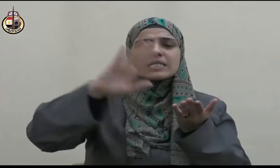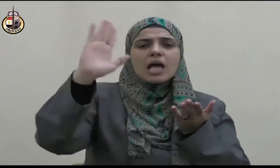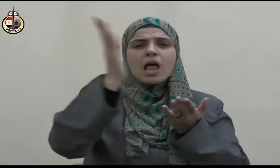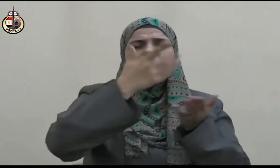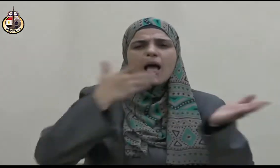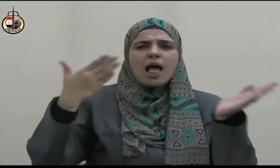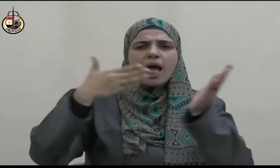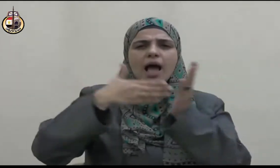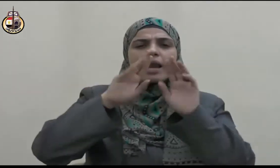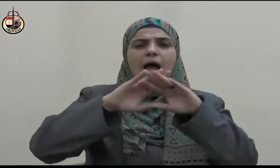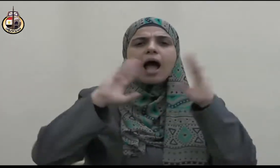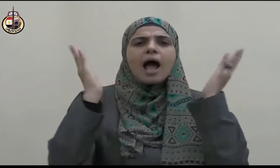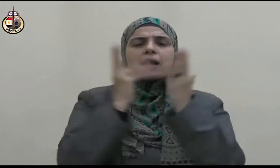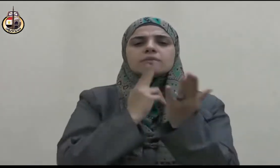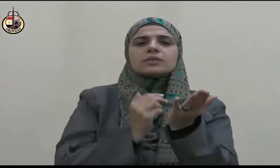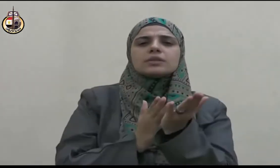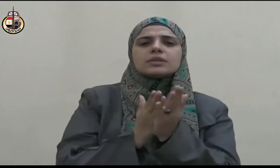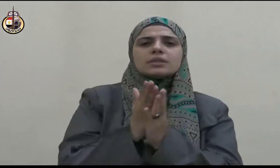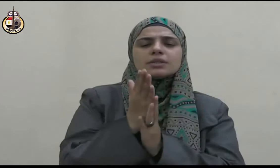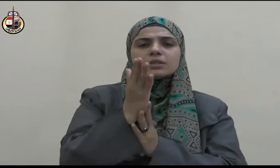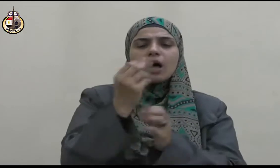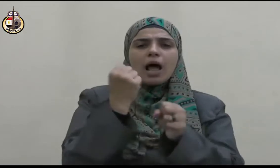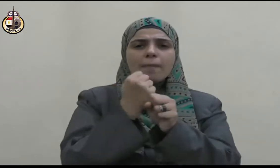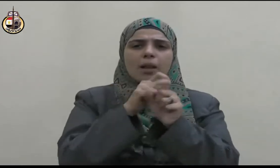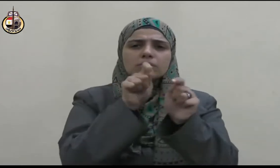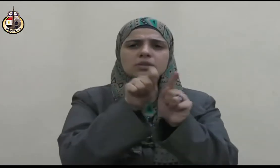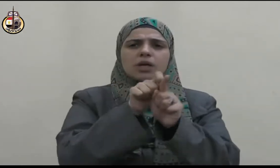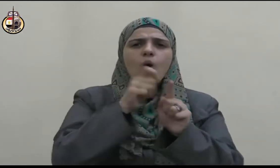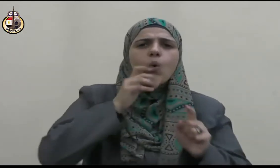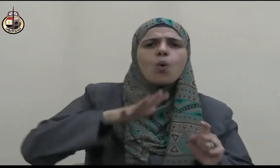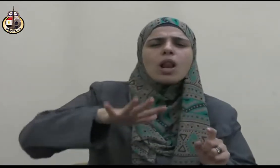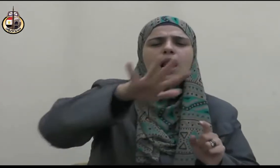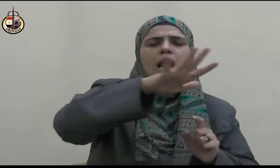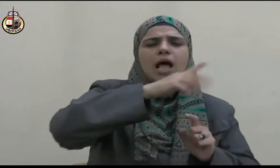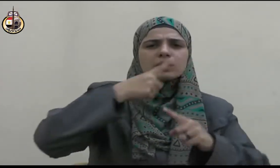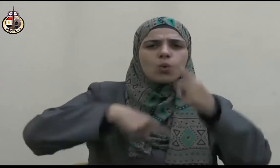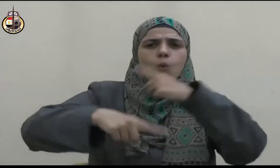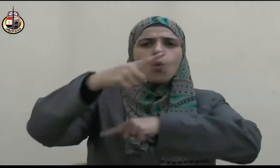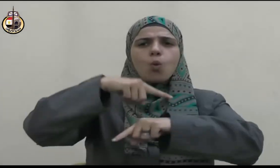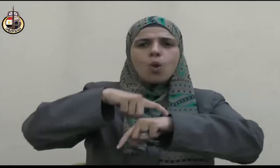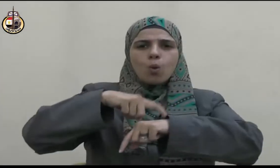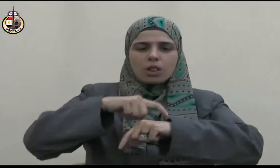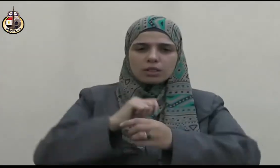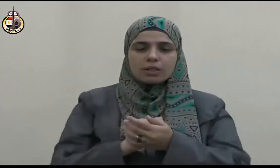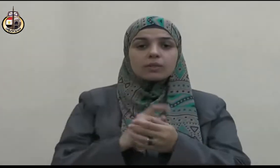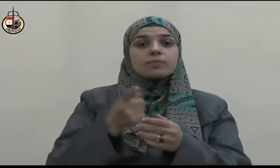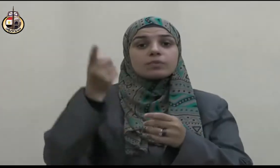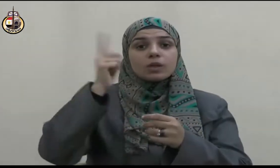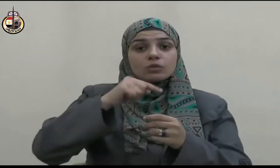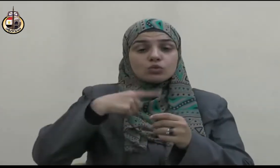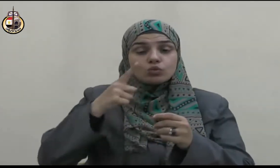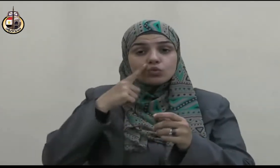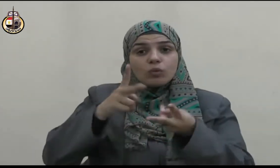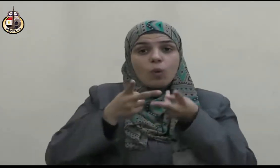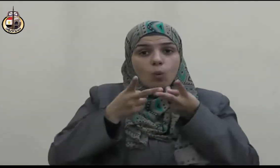فاستوجب ذلك أن يكون رسول الله صلى الله عليه وسلم في أقواله